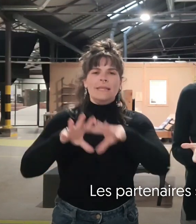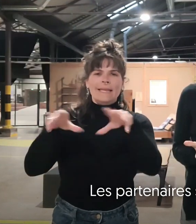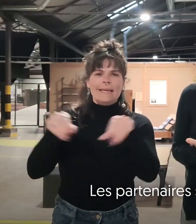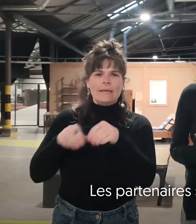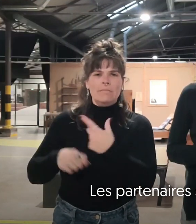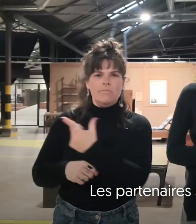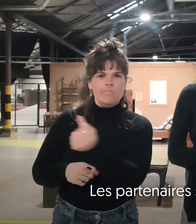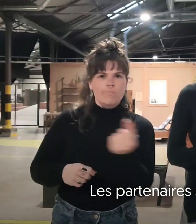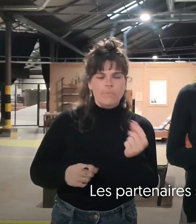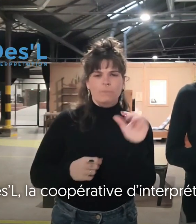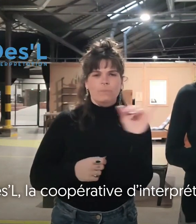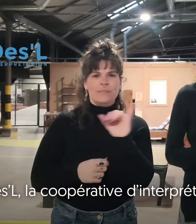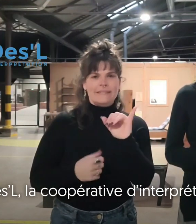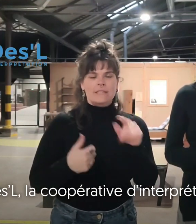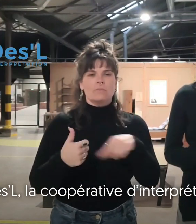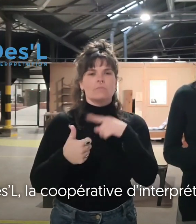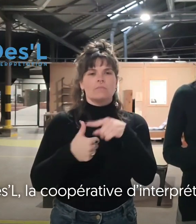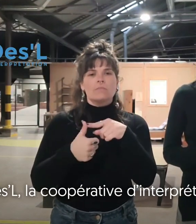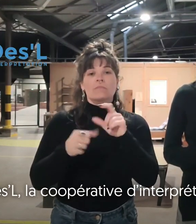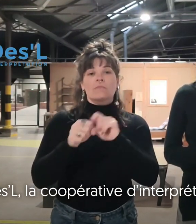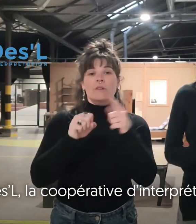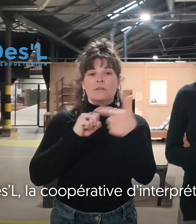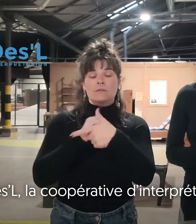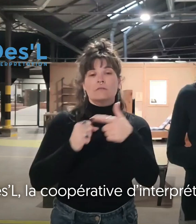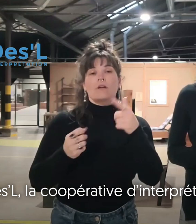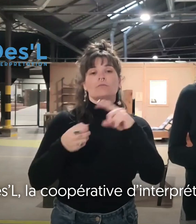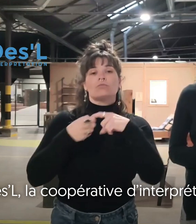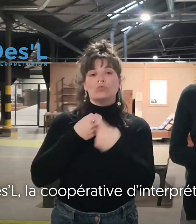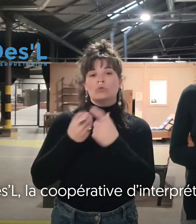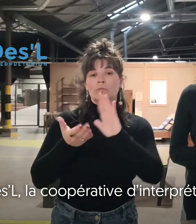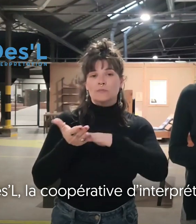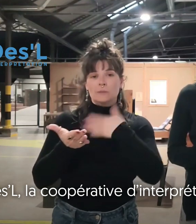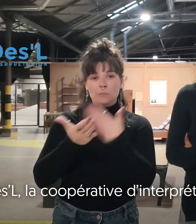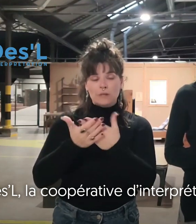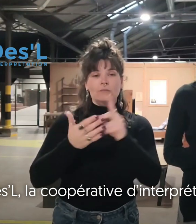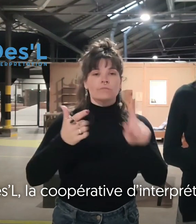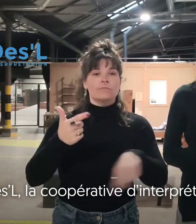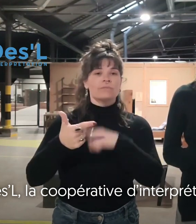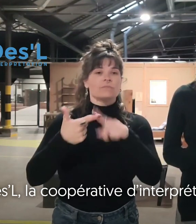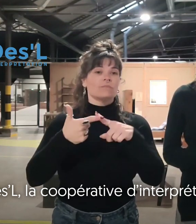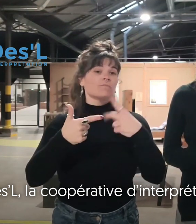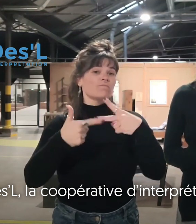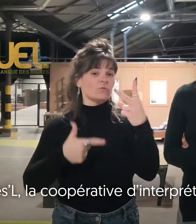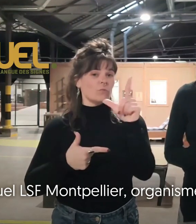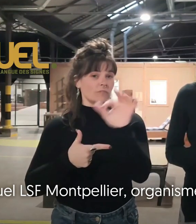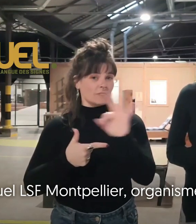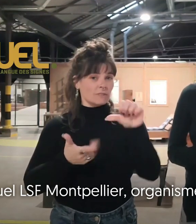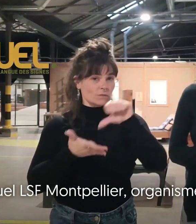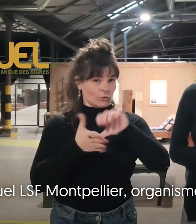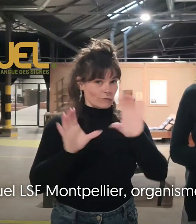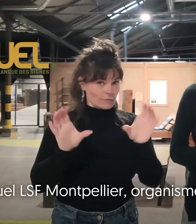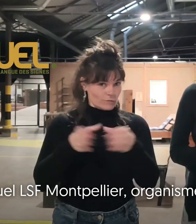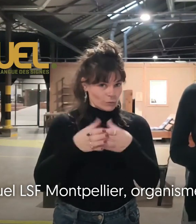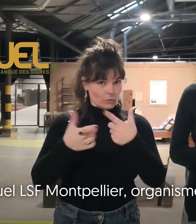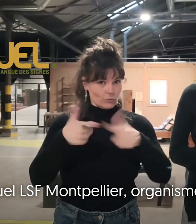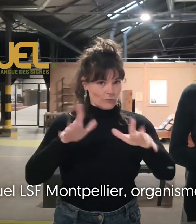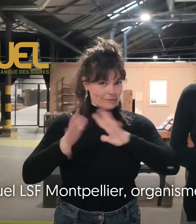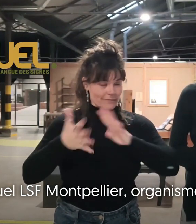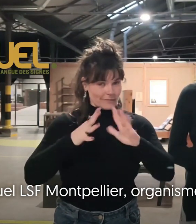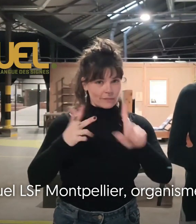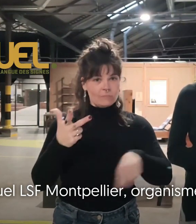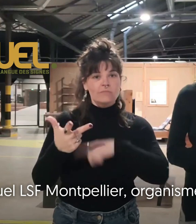Les partenaires sont DZEL, la coopérative d'interprétation en français langue des signes française, Visual LSF,